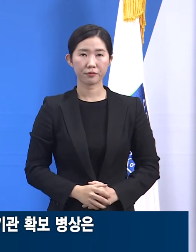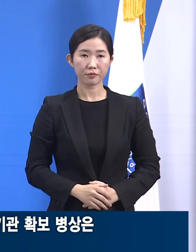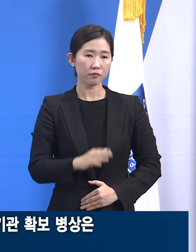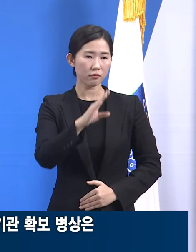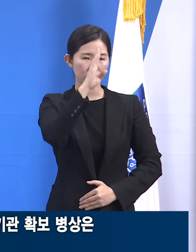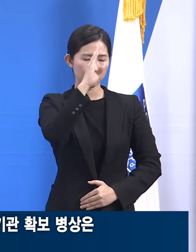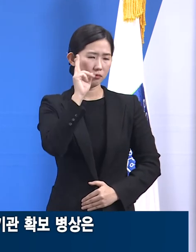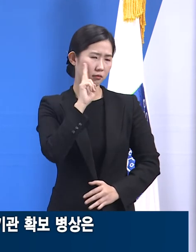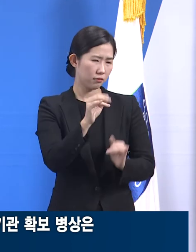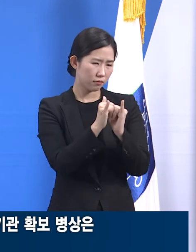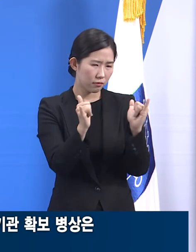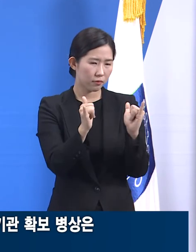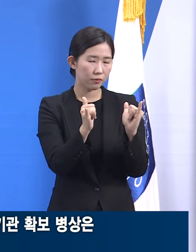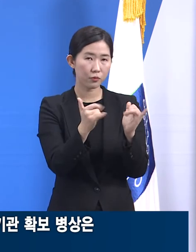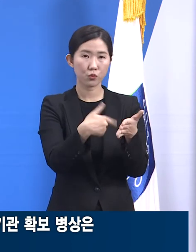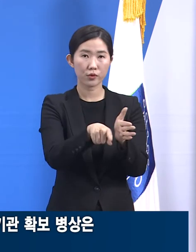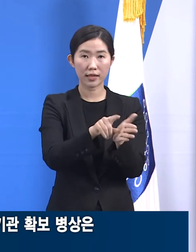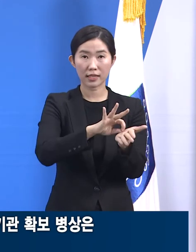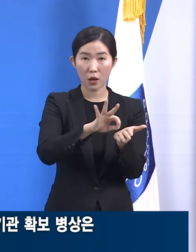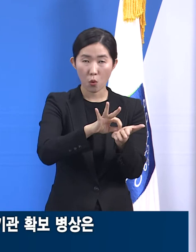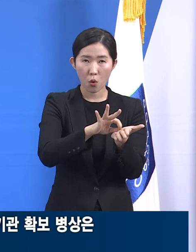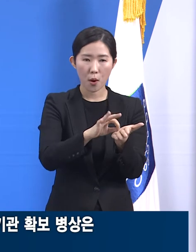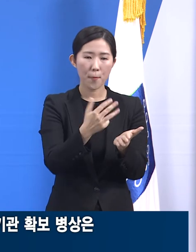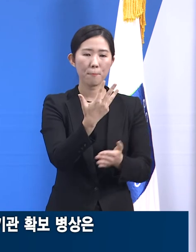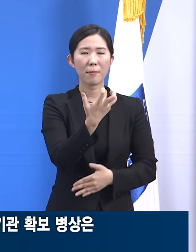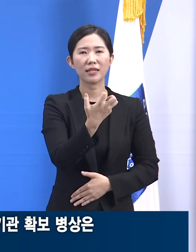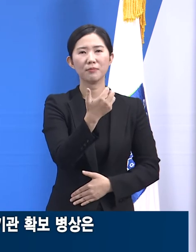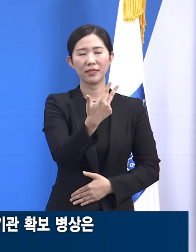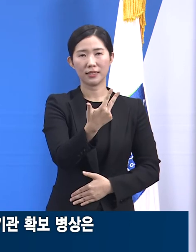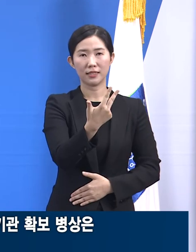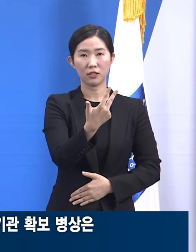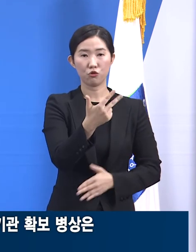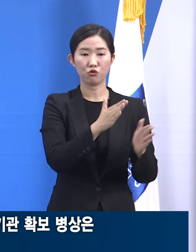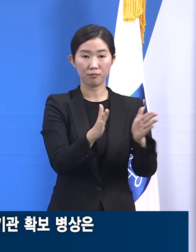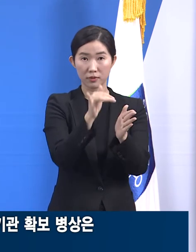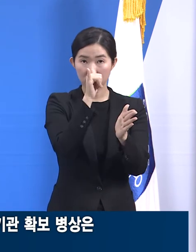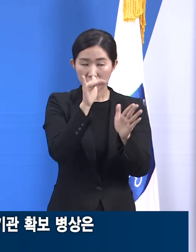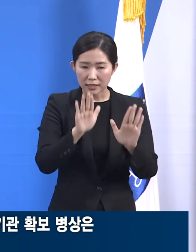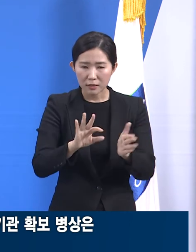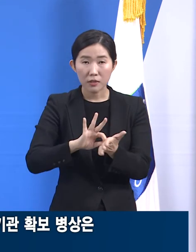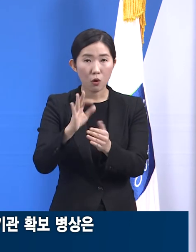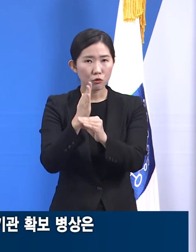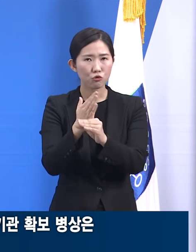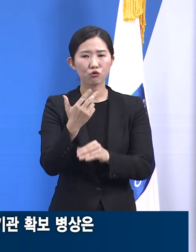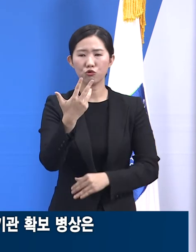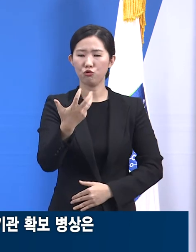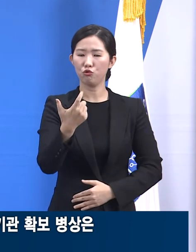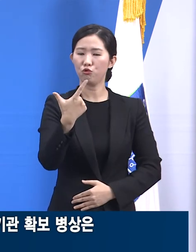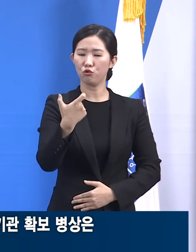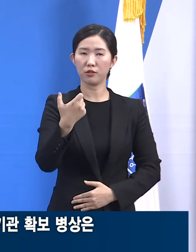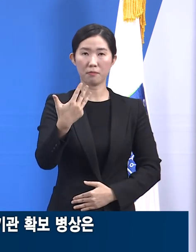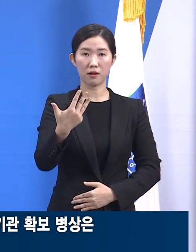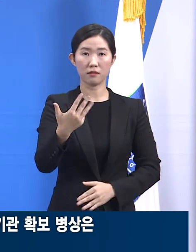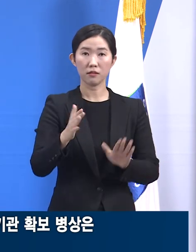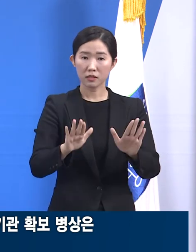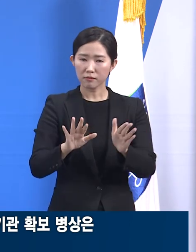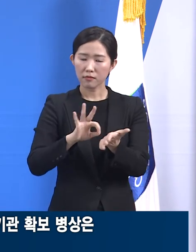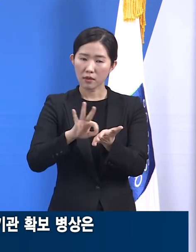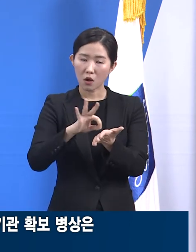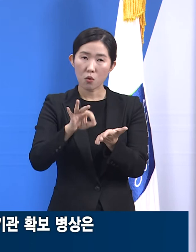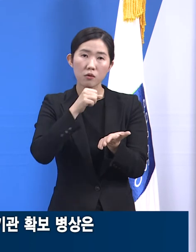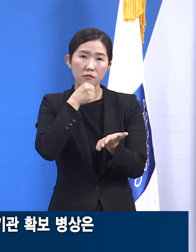치료 병상은 87개 병상이 확보되어 있고 68개를 사용 중이며 현재 가동률은 78